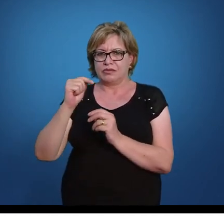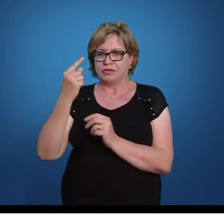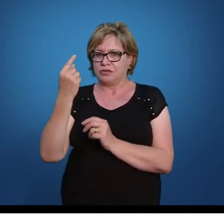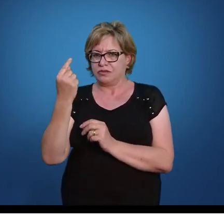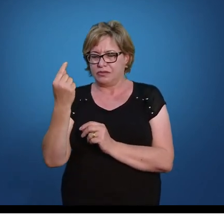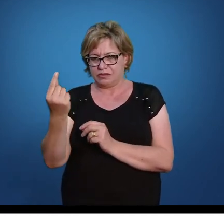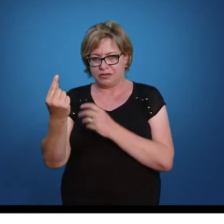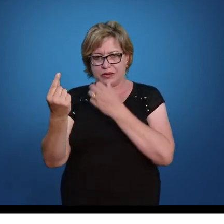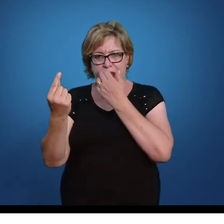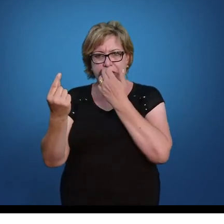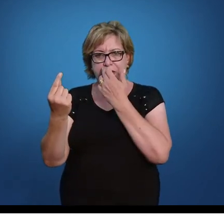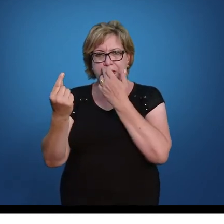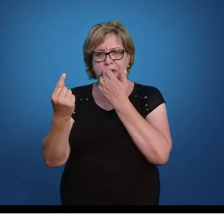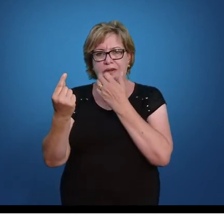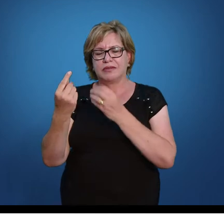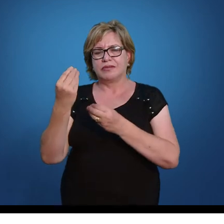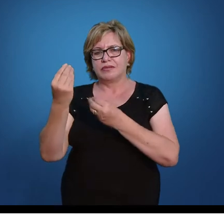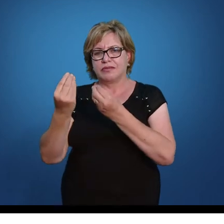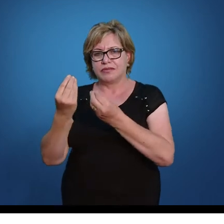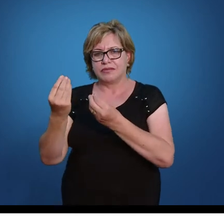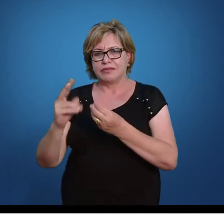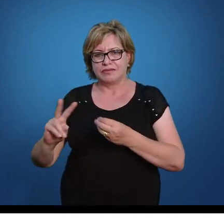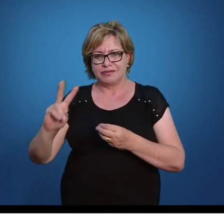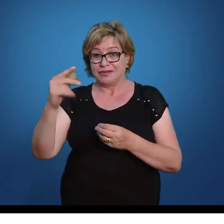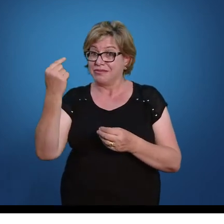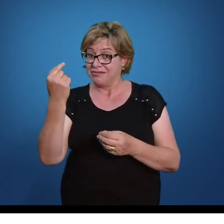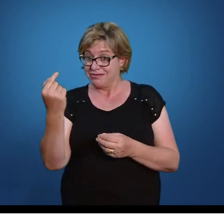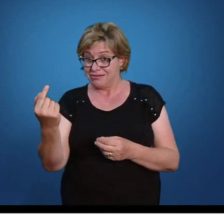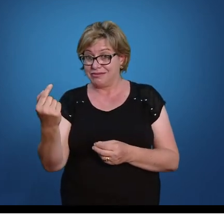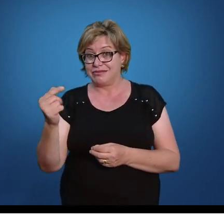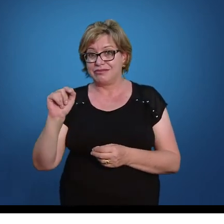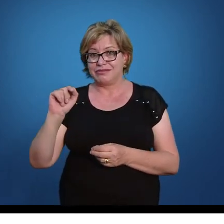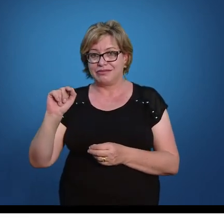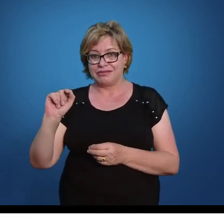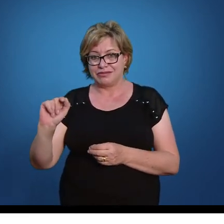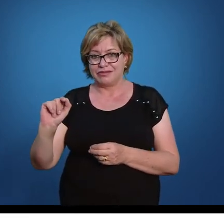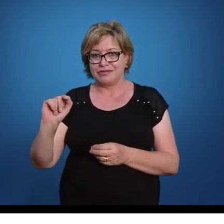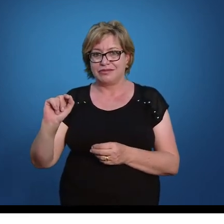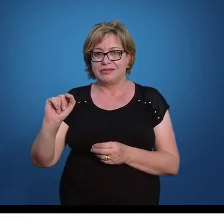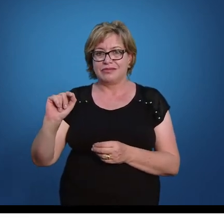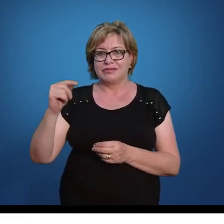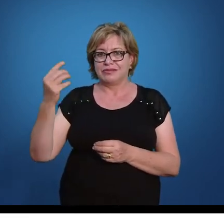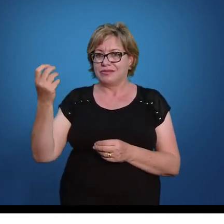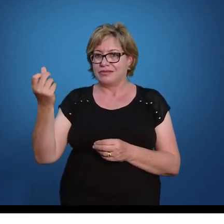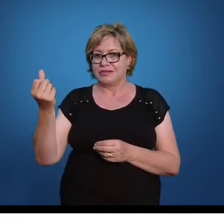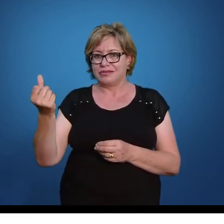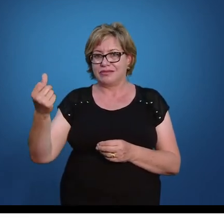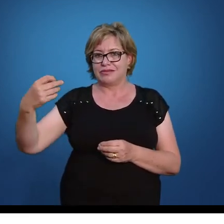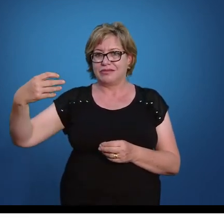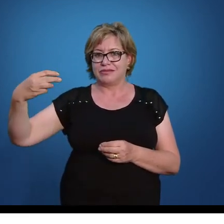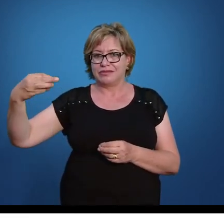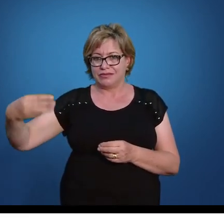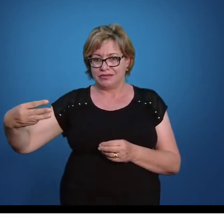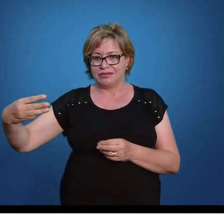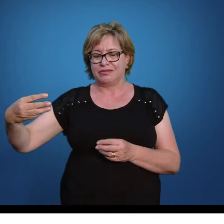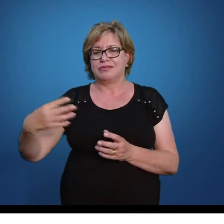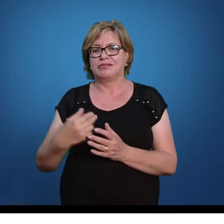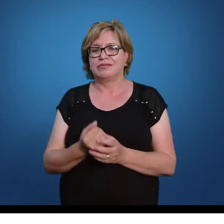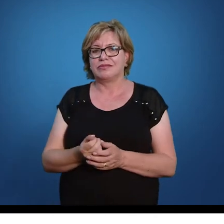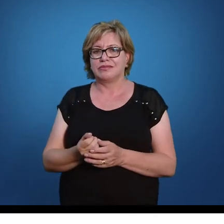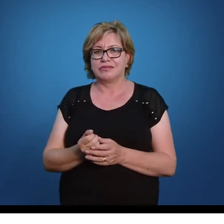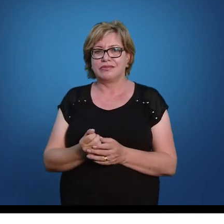vezes o meu A. Quanto vale o meu A? O meu A vale 1. Quanto vale o meu C? O meu C vale 63.